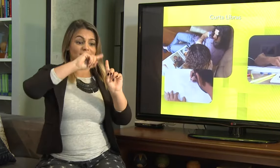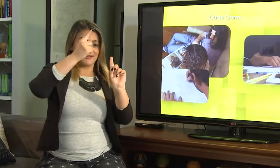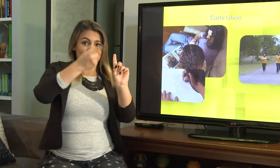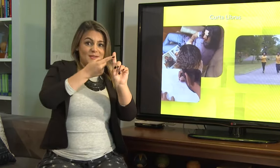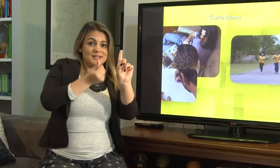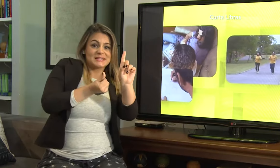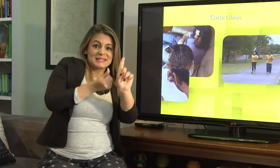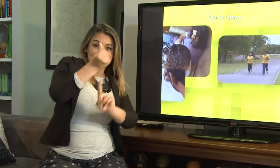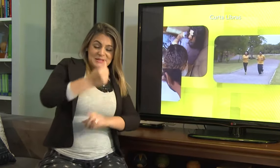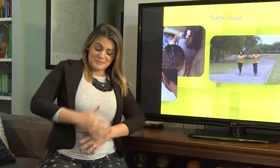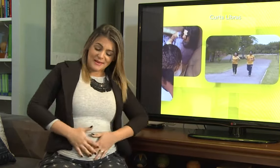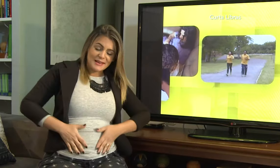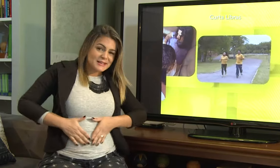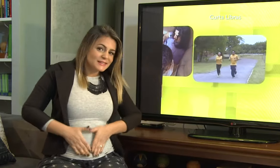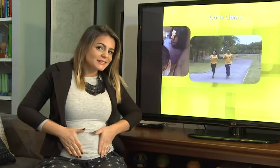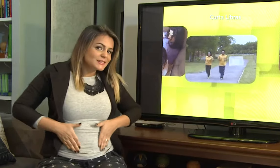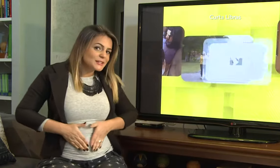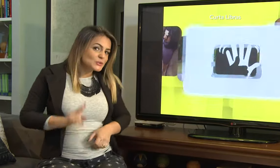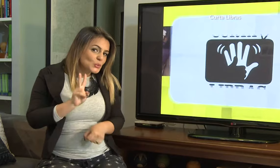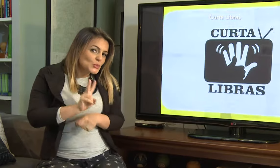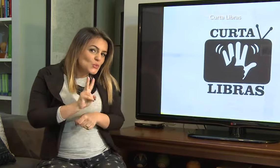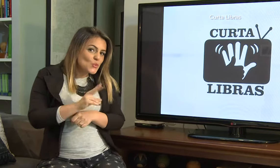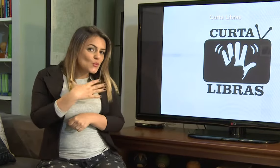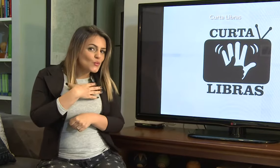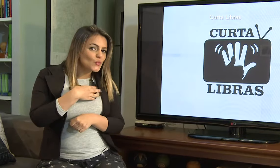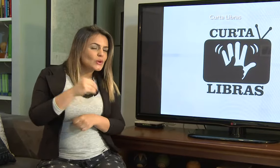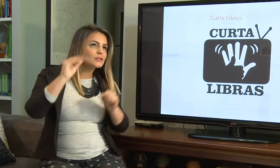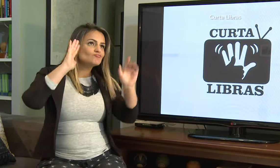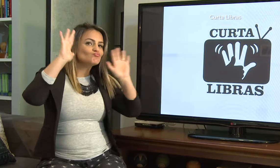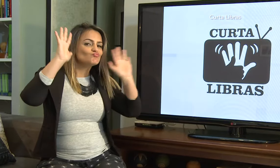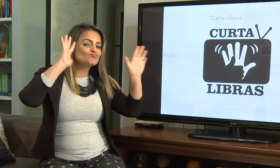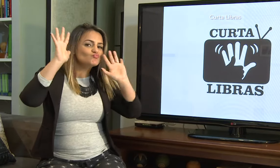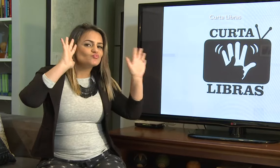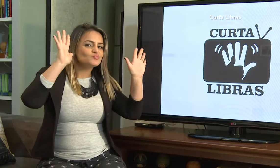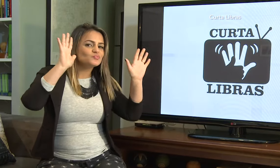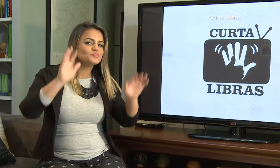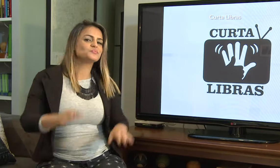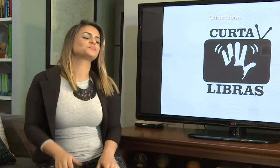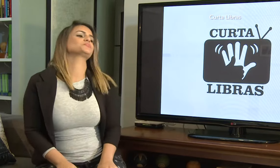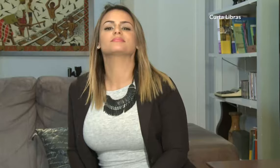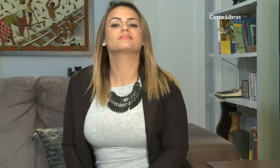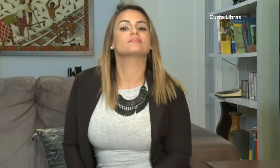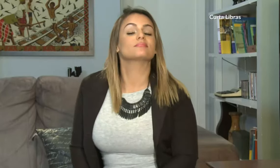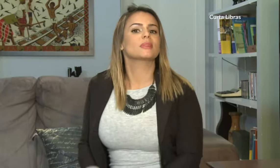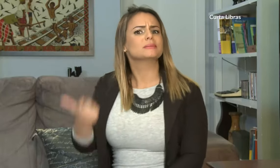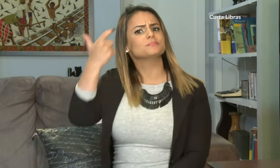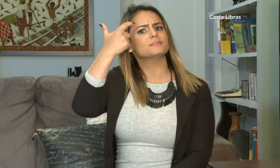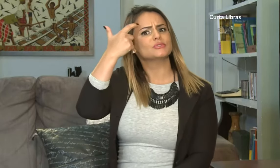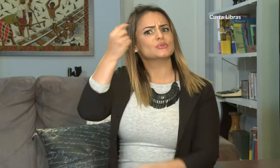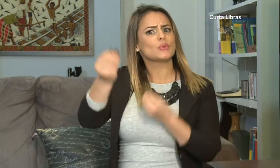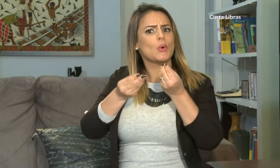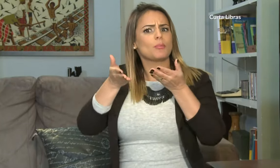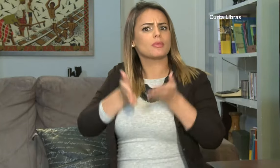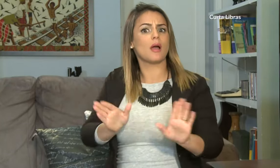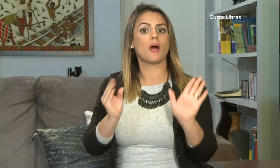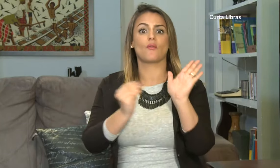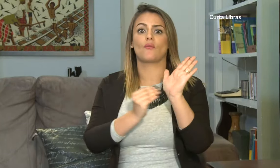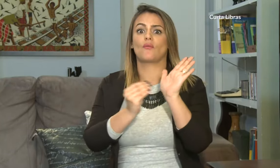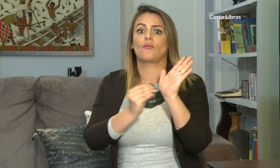amamentação. Como estou grávida já de 6 meses, estou me preparando para esse momento. Vou anotar as informações sobre